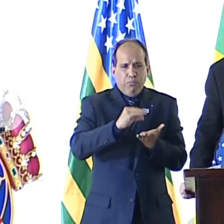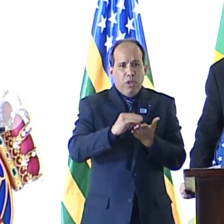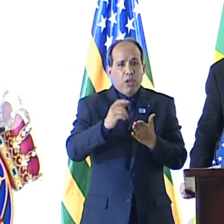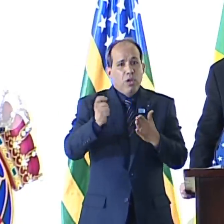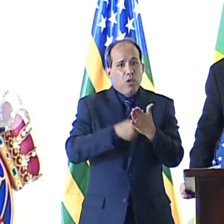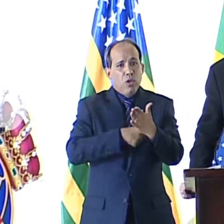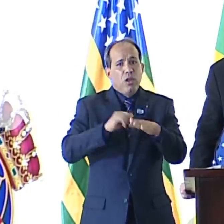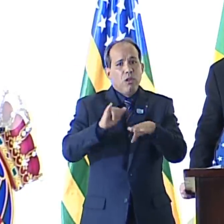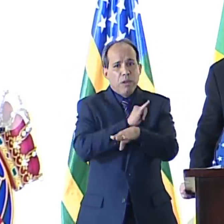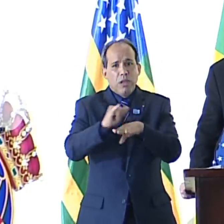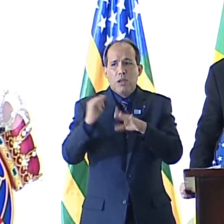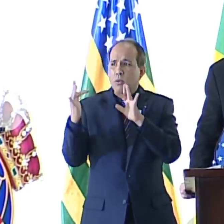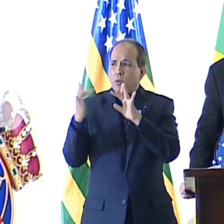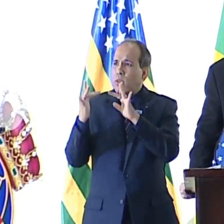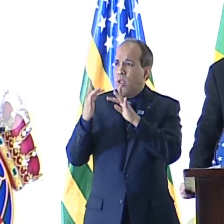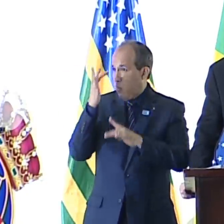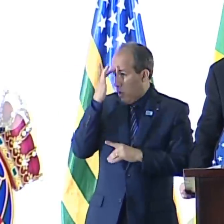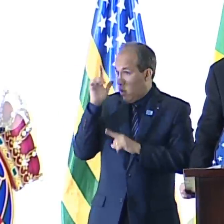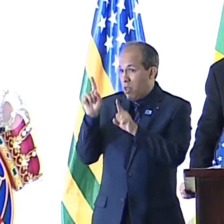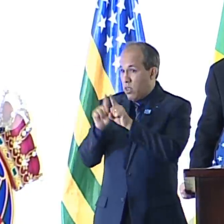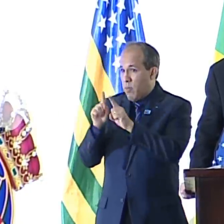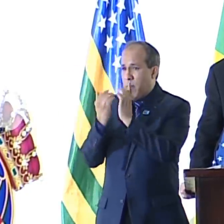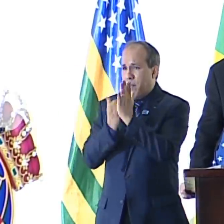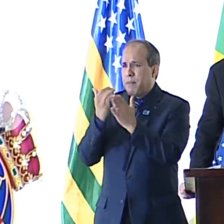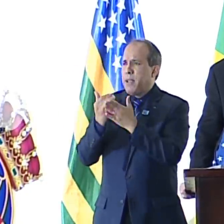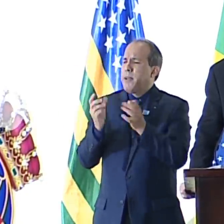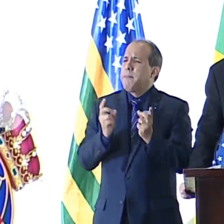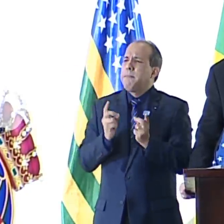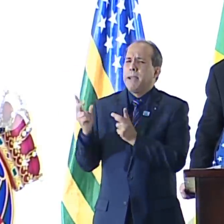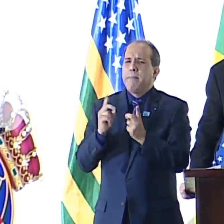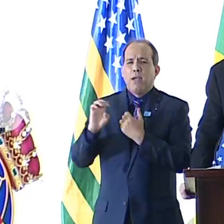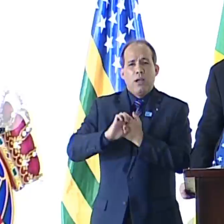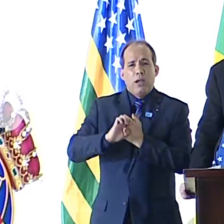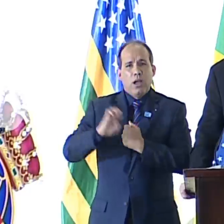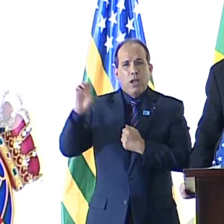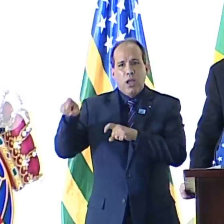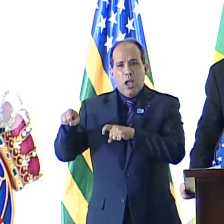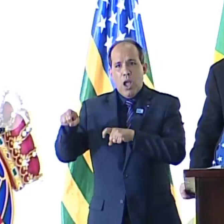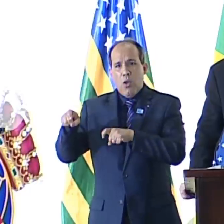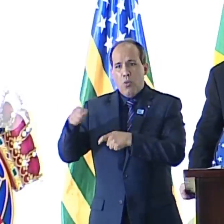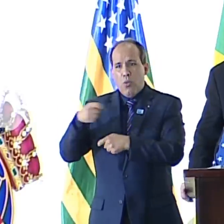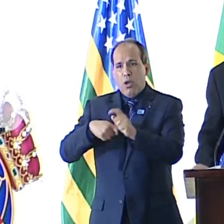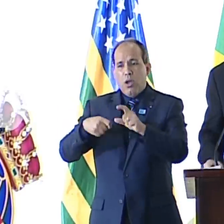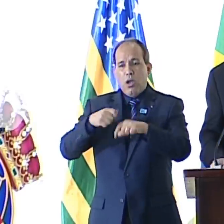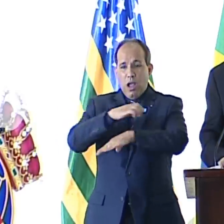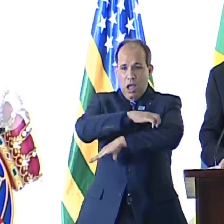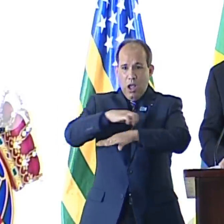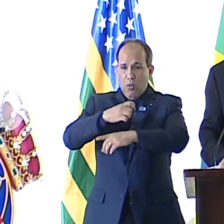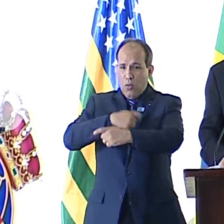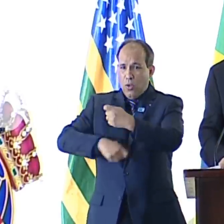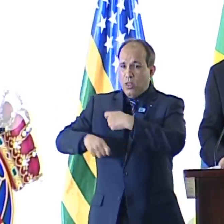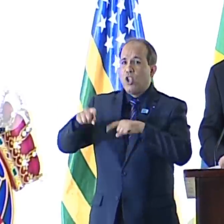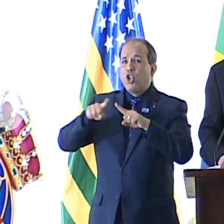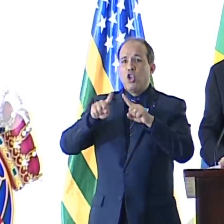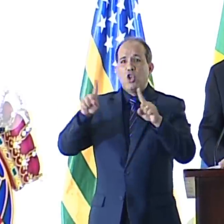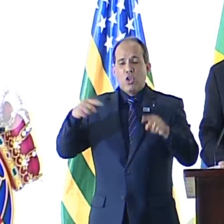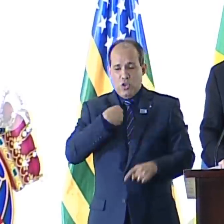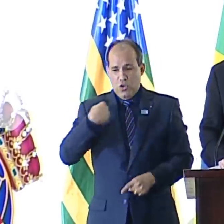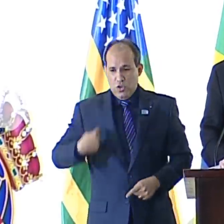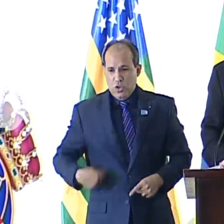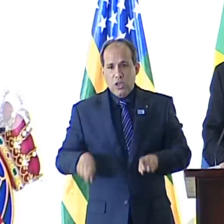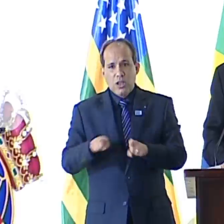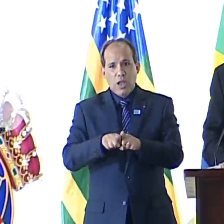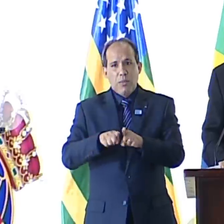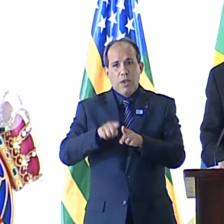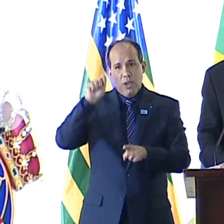instrumentos com a Índia. Aumentamos as exportações do agronegócio para o mundo árabe e para a China. Conquistamos novos mercados nos países da ASEAN.